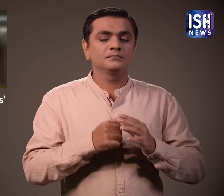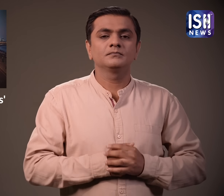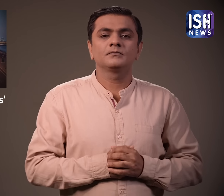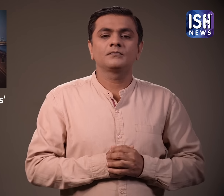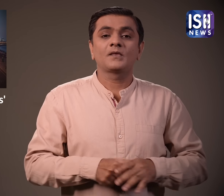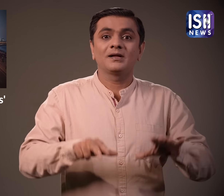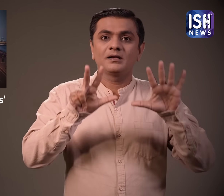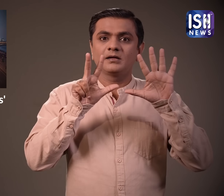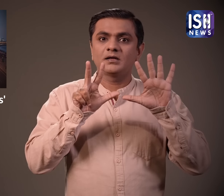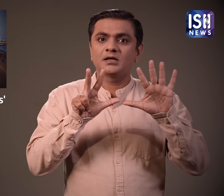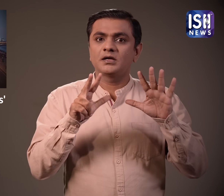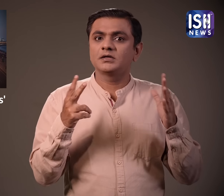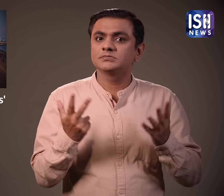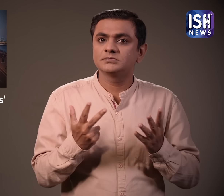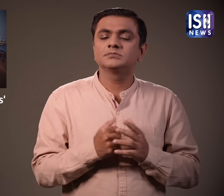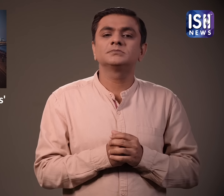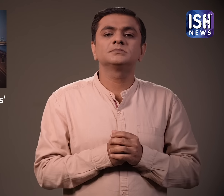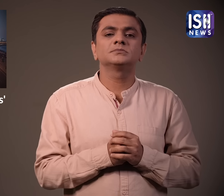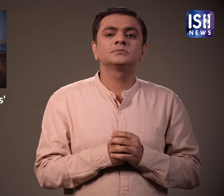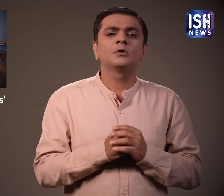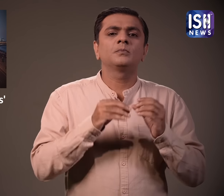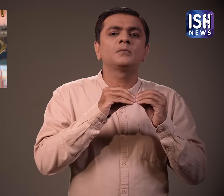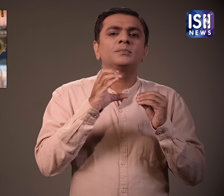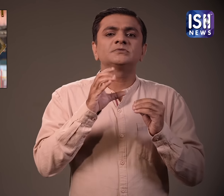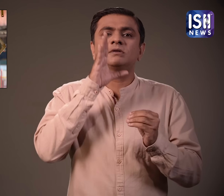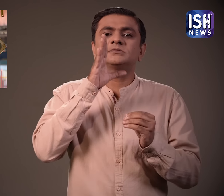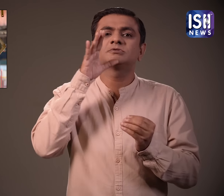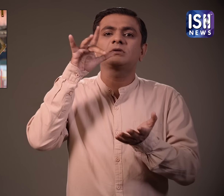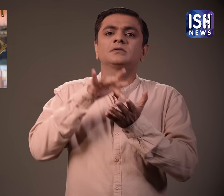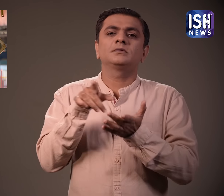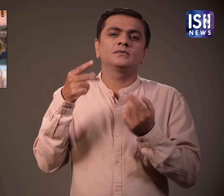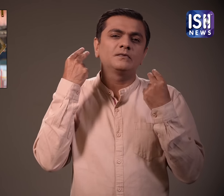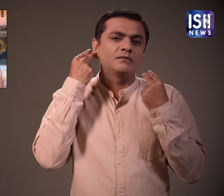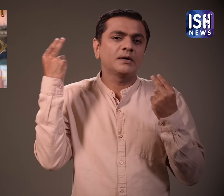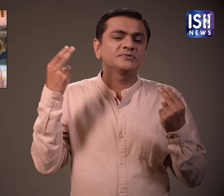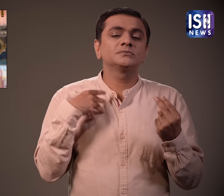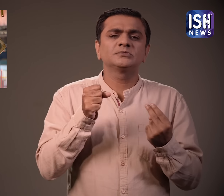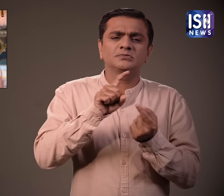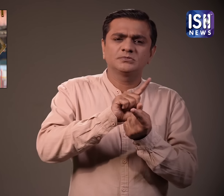मुंबई सेंट्रल स्टेशन का नाम बदल कर नाना जगनात संकर्षेट स्टेशन किया